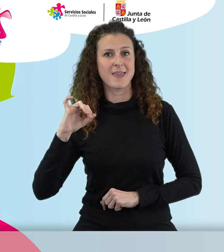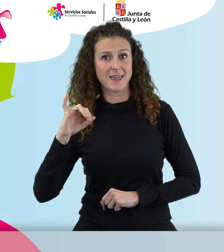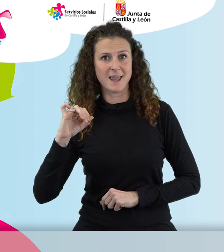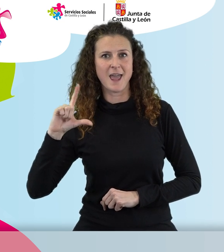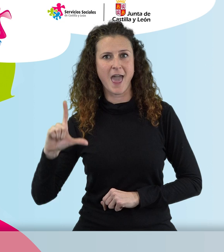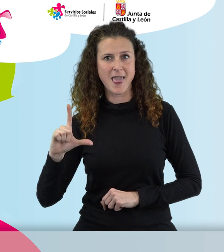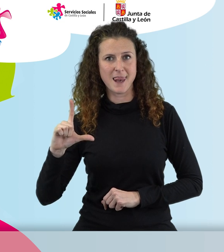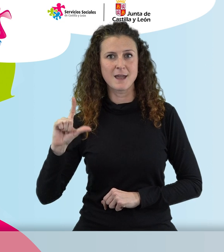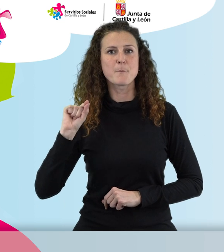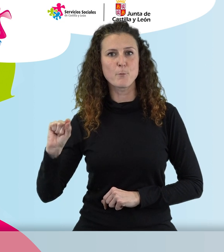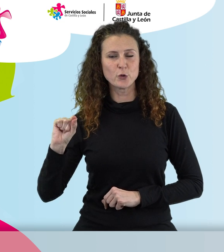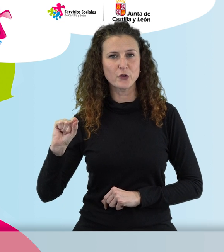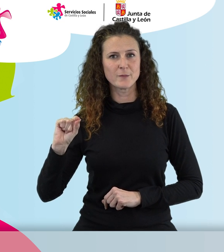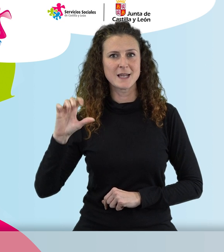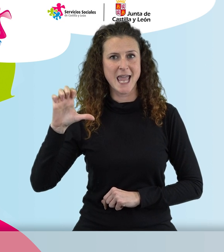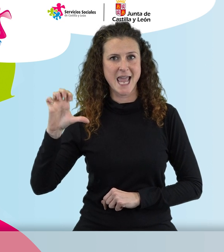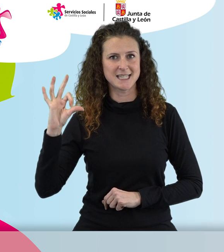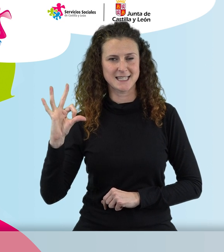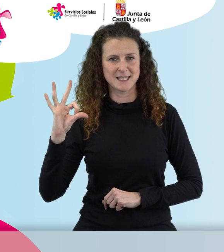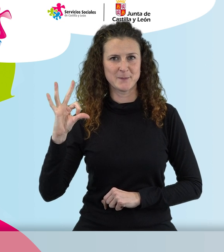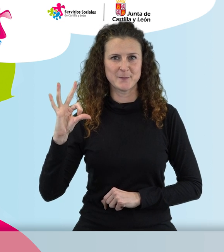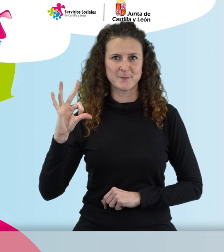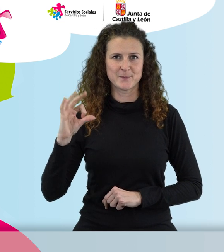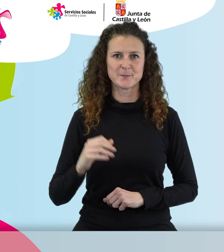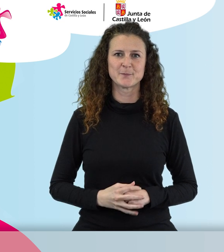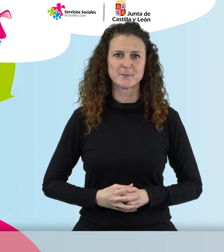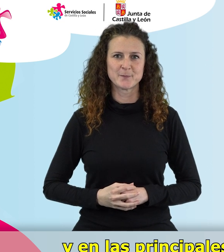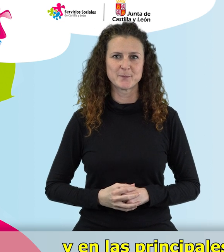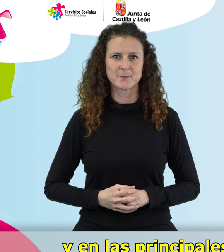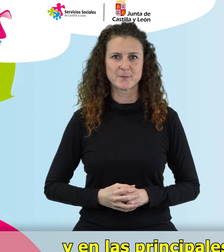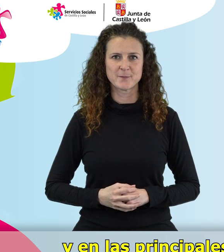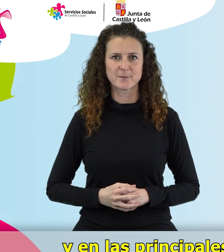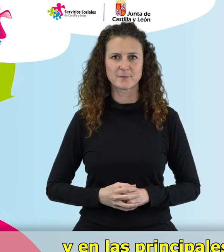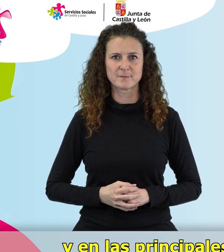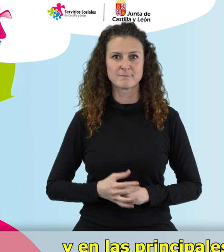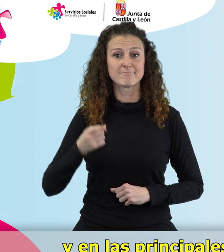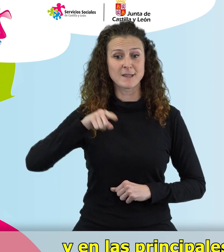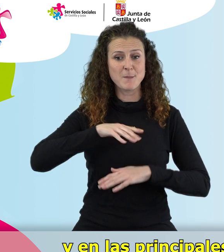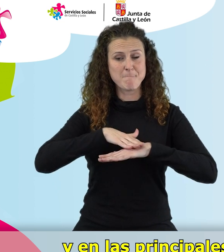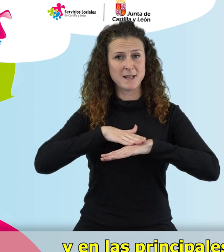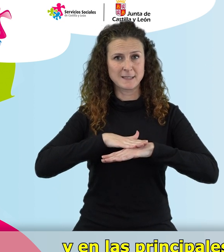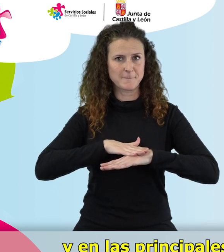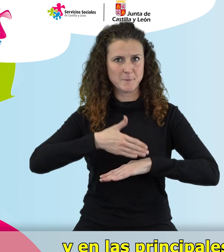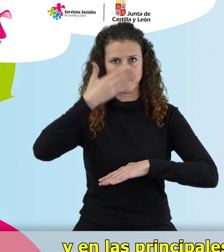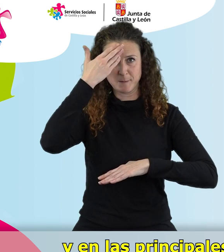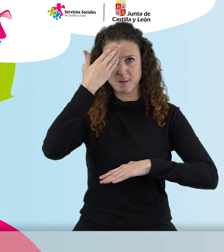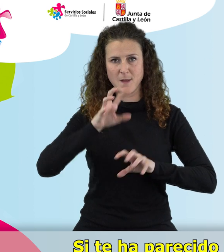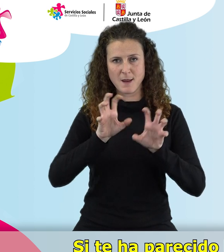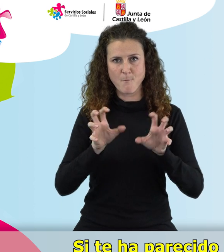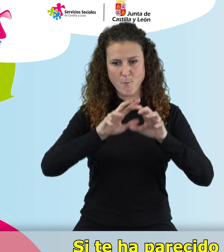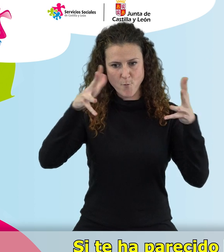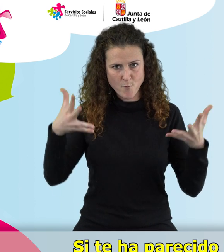.es Y en las principales plataformas de escucha de podcast.